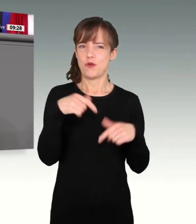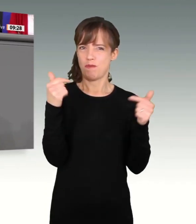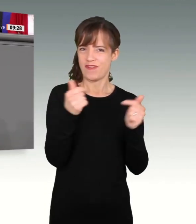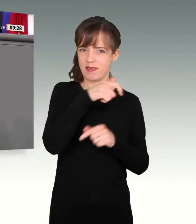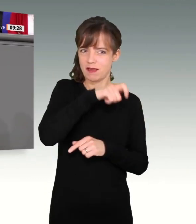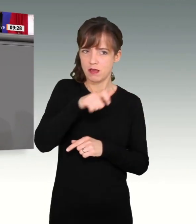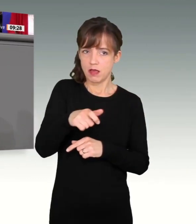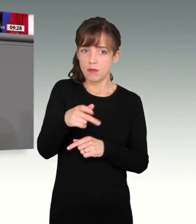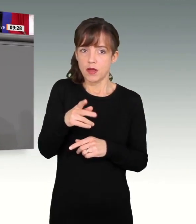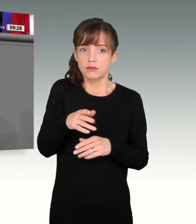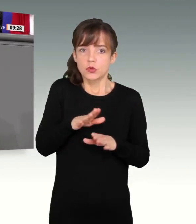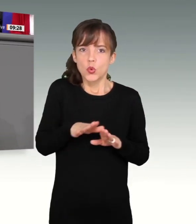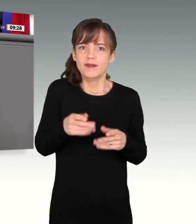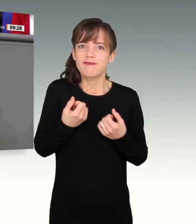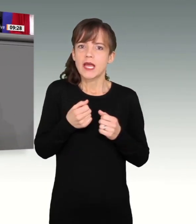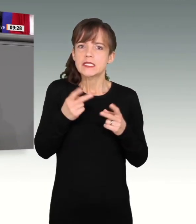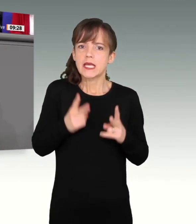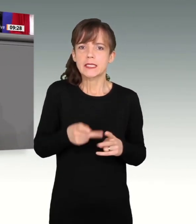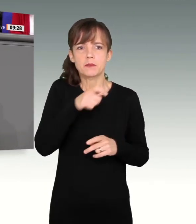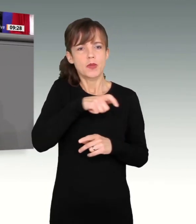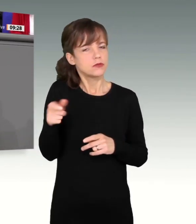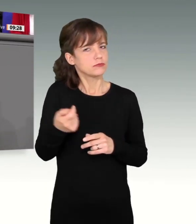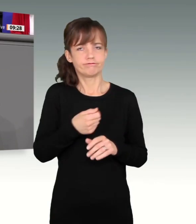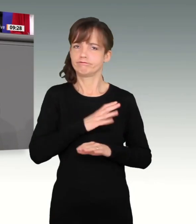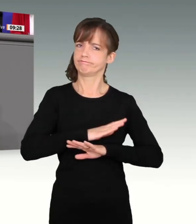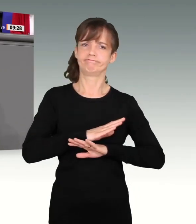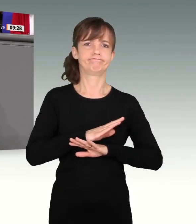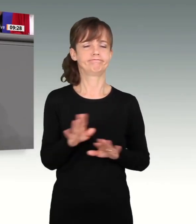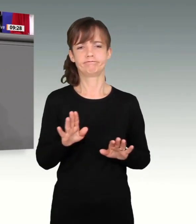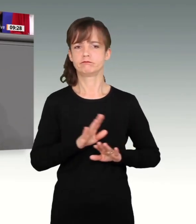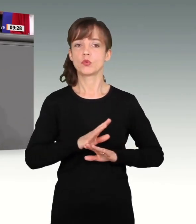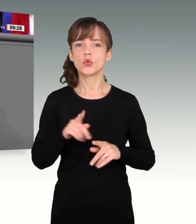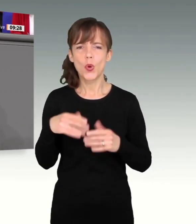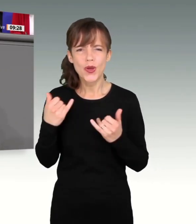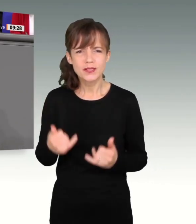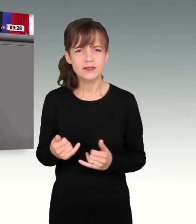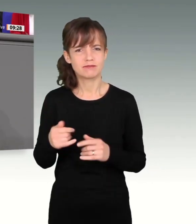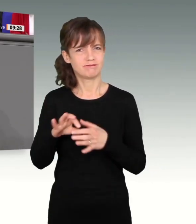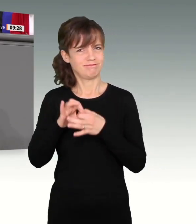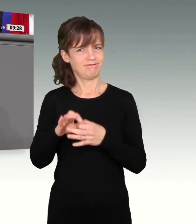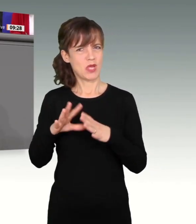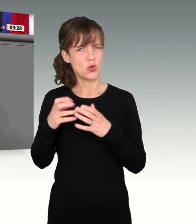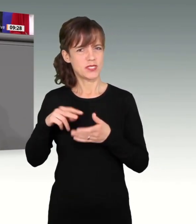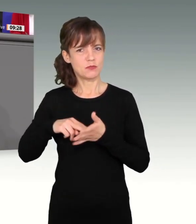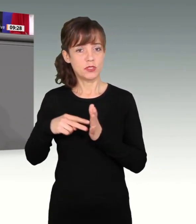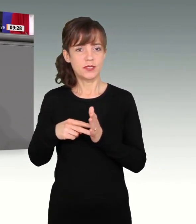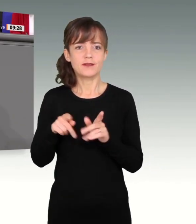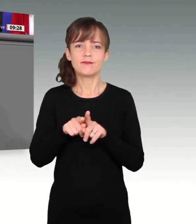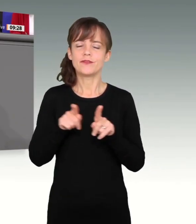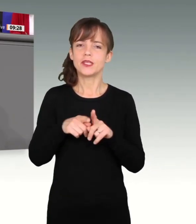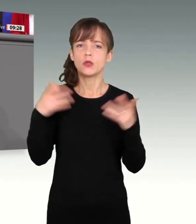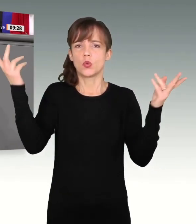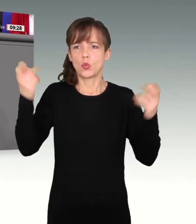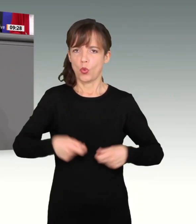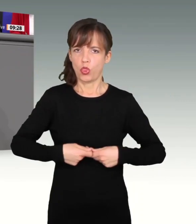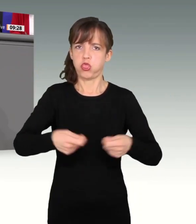und heute das Versprechen einer seriösen Haushaltspolitik. Diesen Ausverkauf des liberalen Tafelsilbers sollten Sie dringend